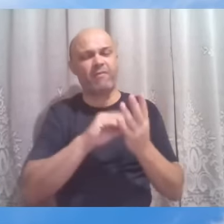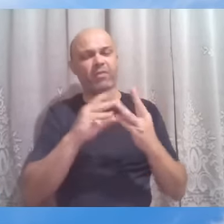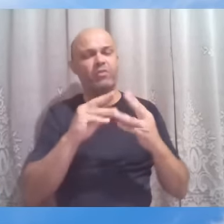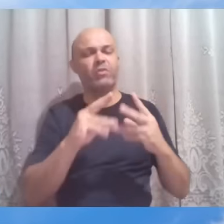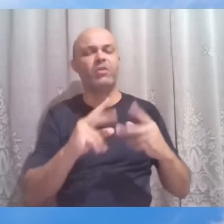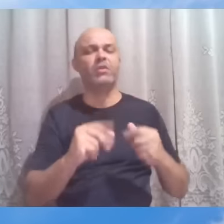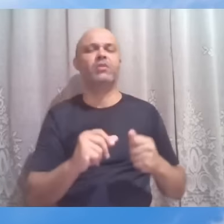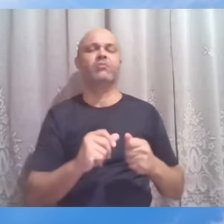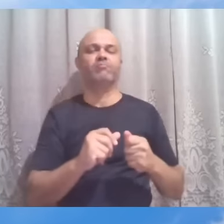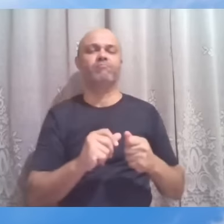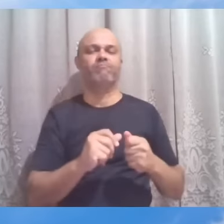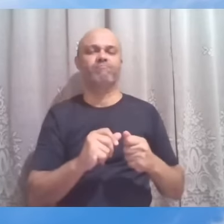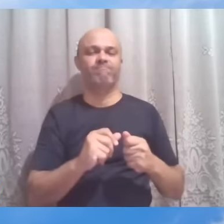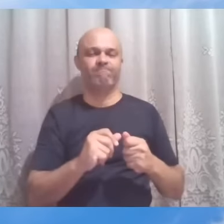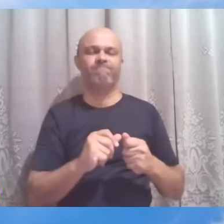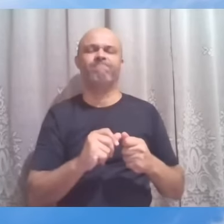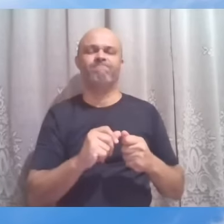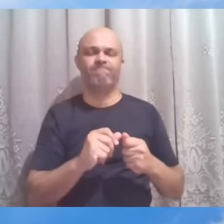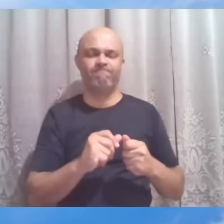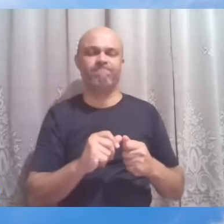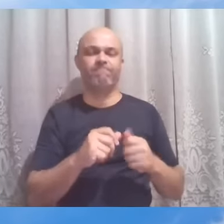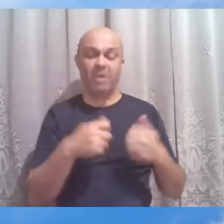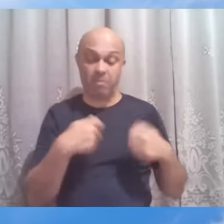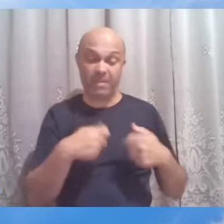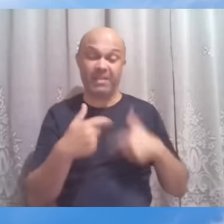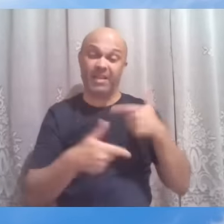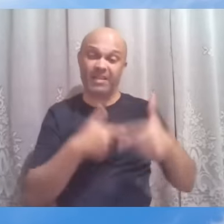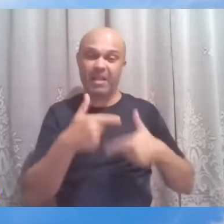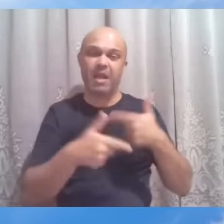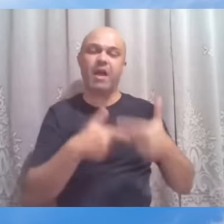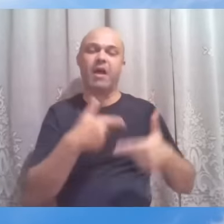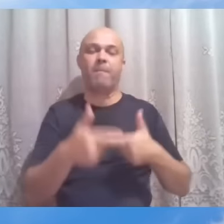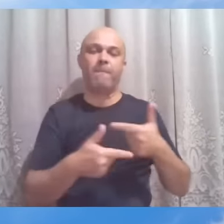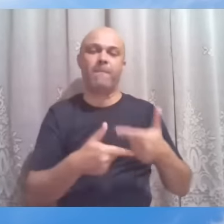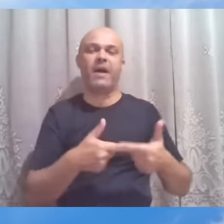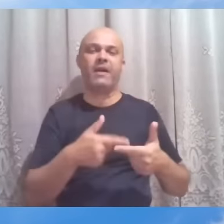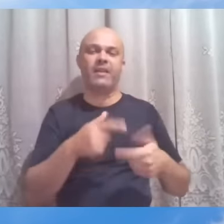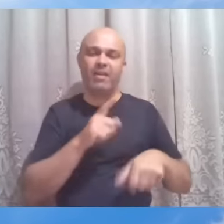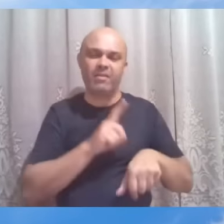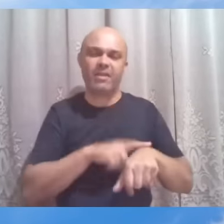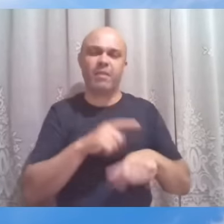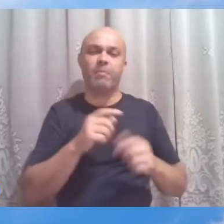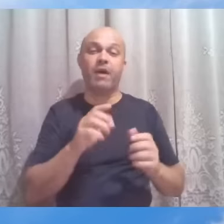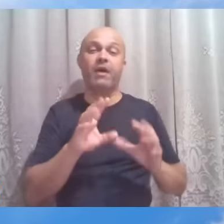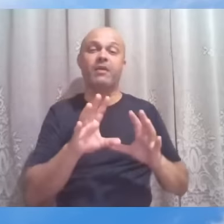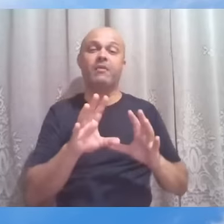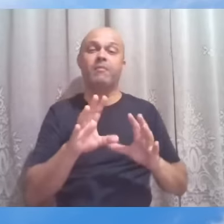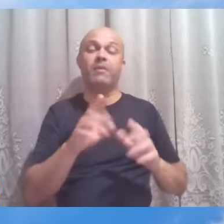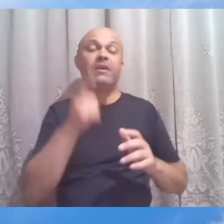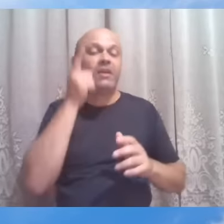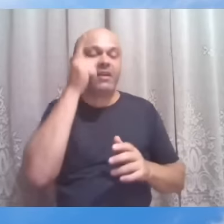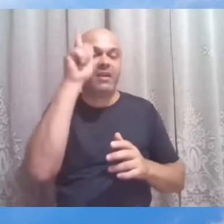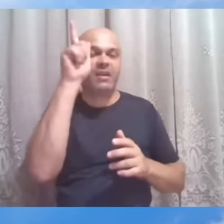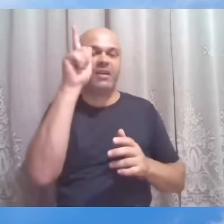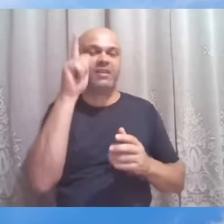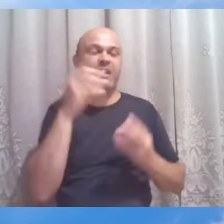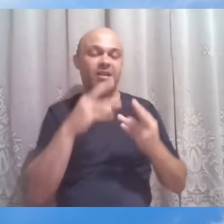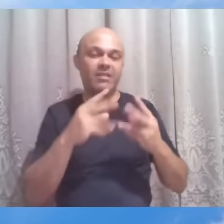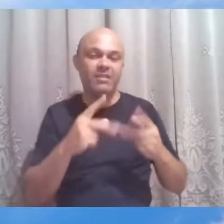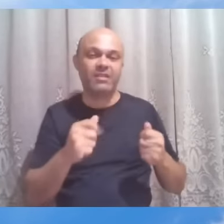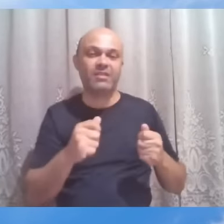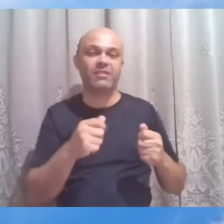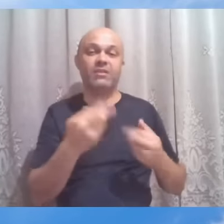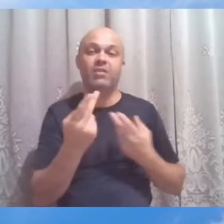ainda a serem trabalhados no tempo para ganhar sensibilidade. Porque o mesmo Pedro que amparou com a verdade lá na forma de